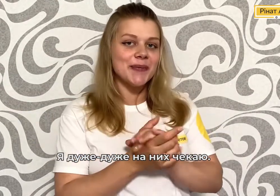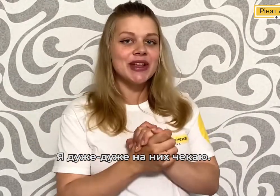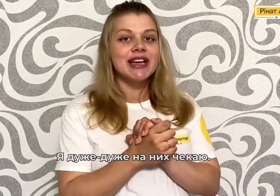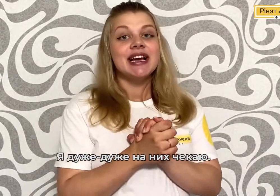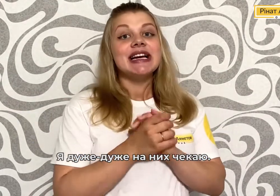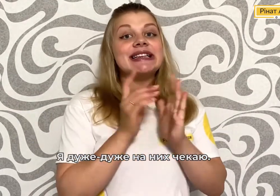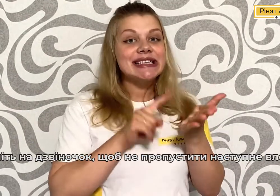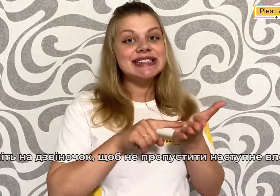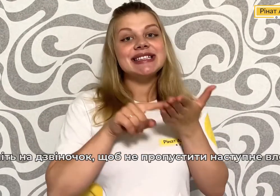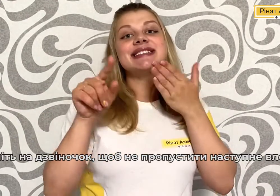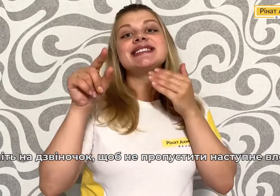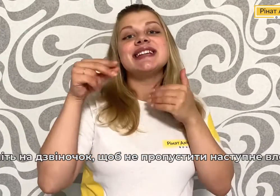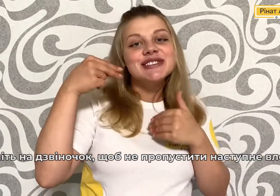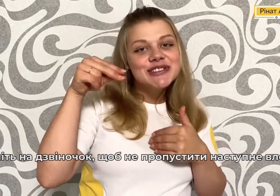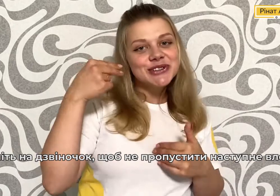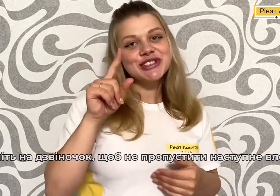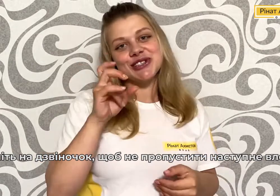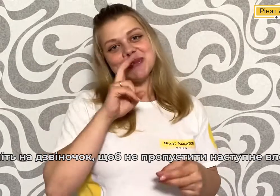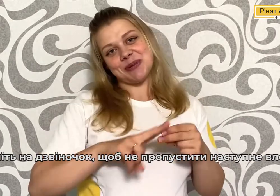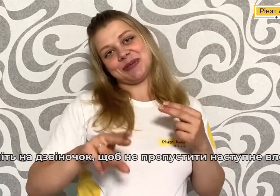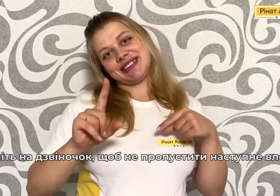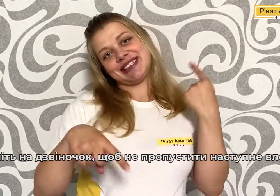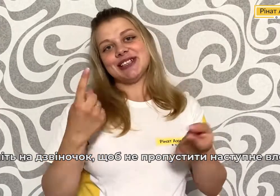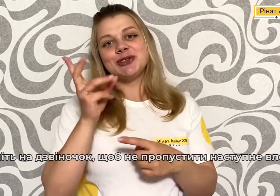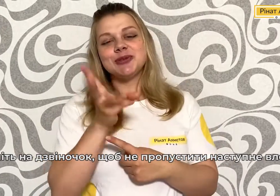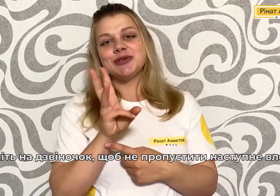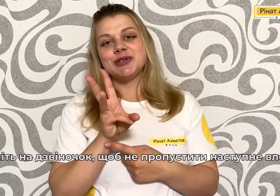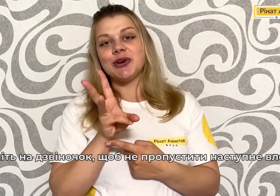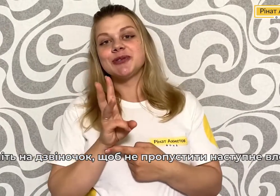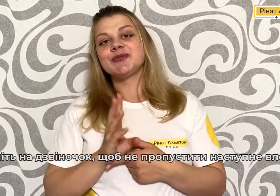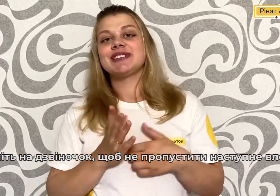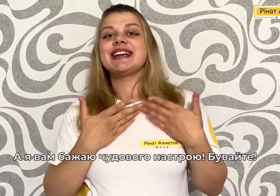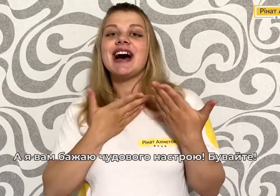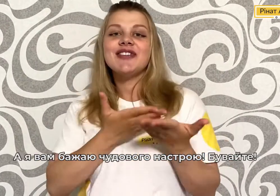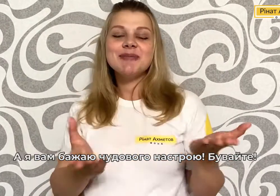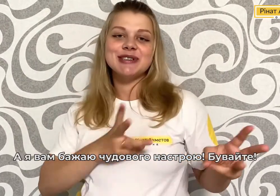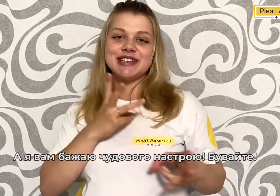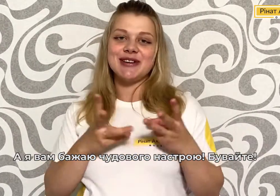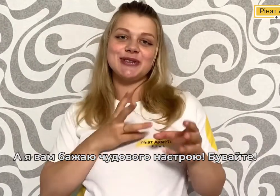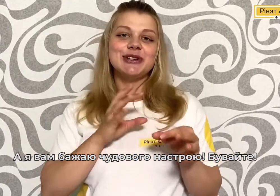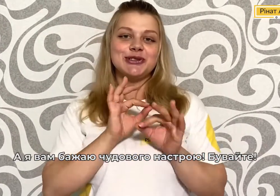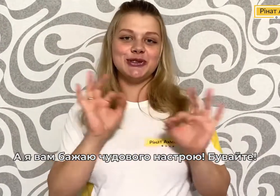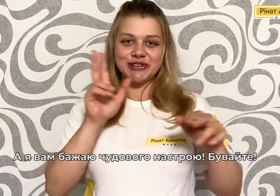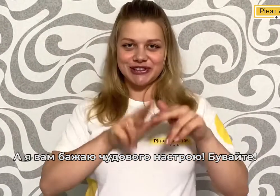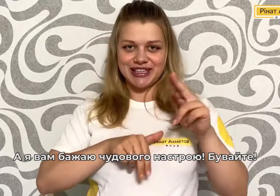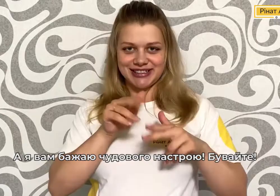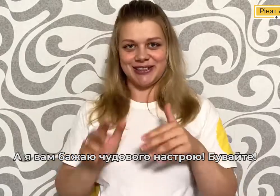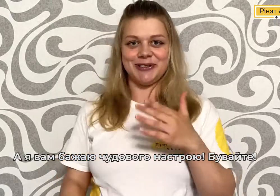Тисніть на дзвіночок, щоб не пропустити наступний влог Та я вам бажаю чудового настрою